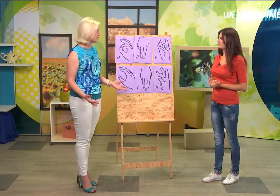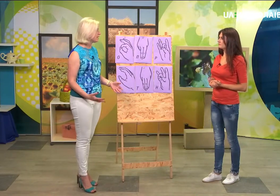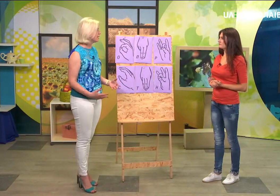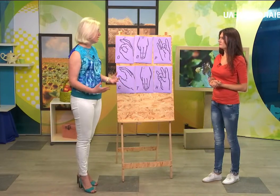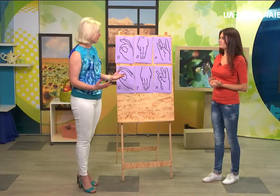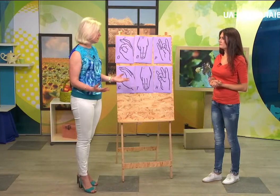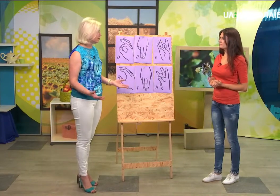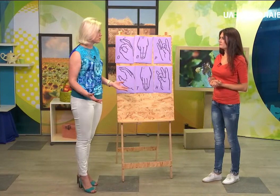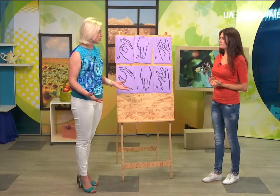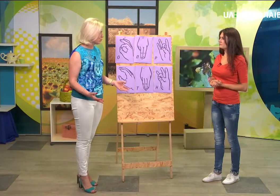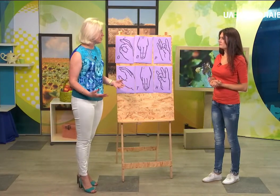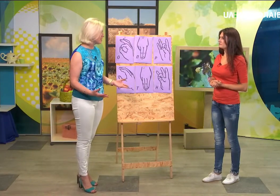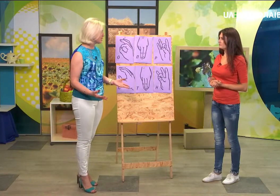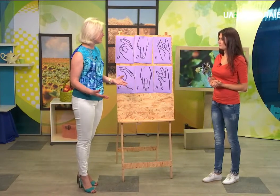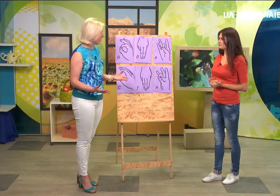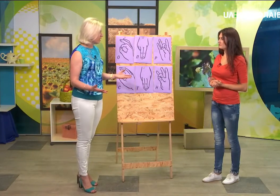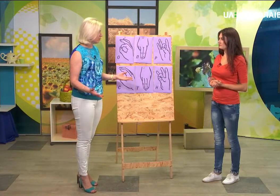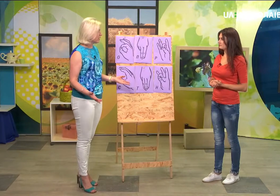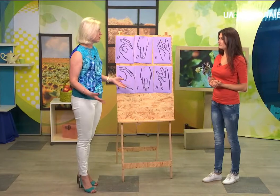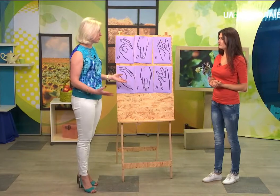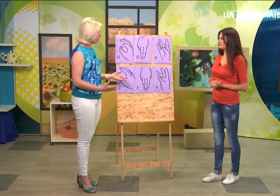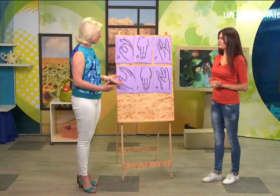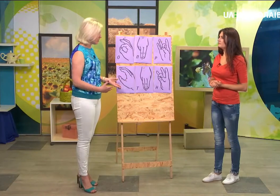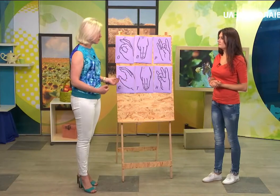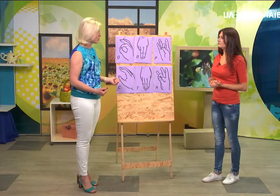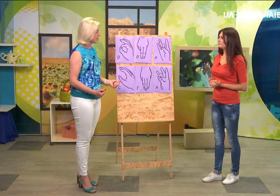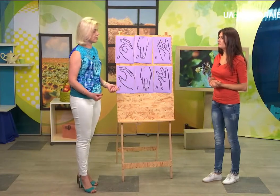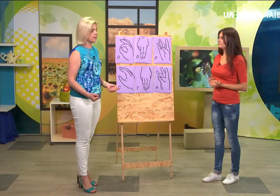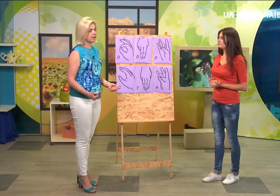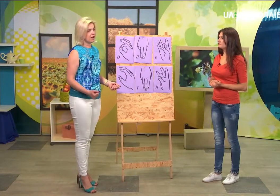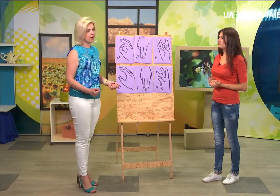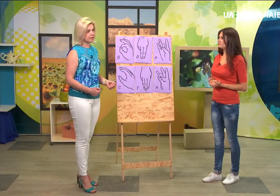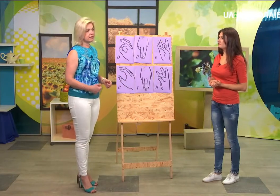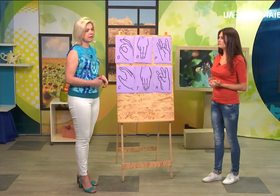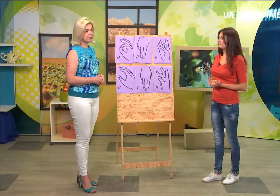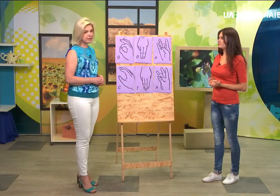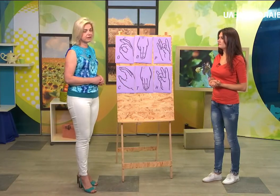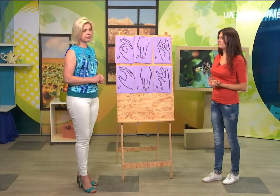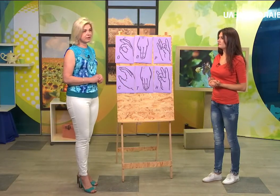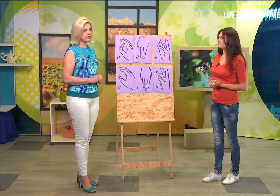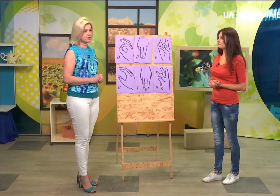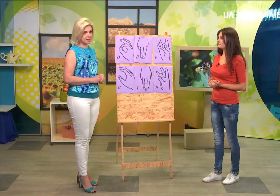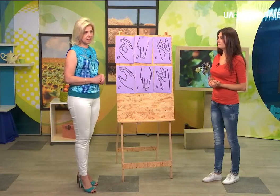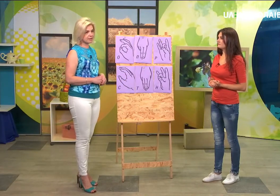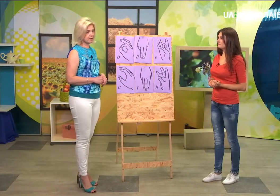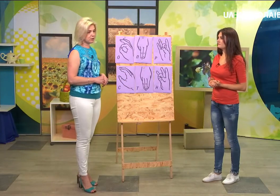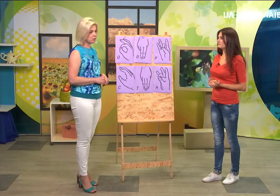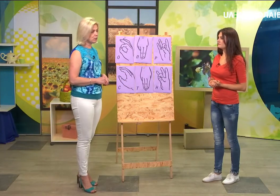такі міжнародні, визнані однаково, значить, в кожній країні. Але абетка, вона відрізняється. І тому,